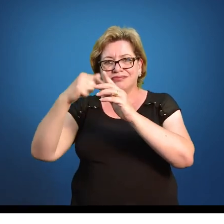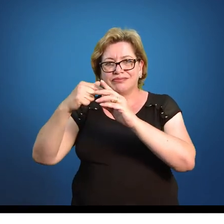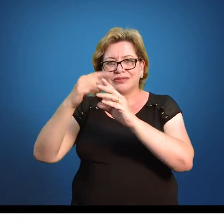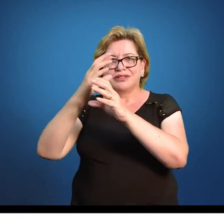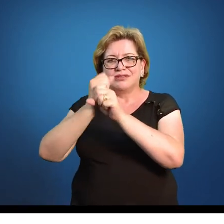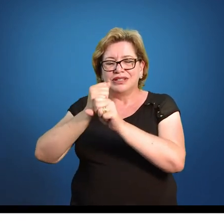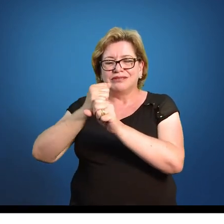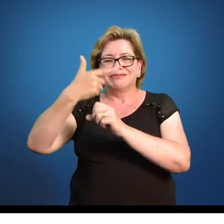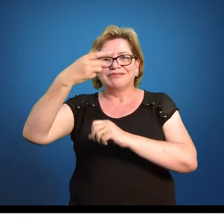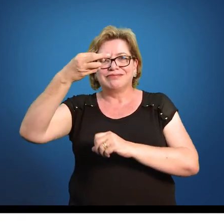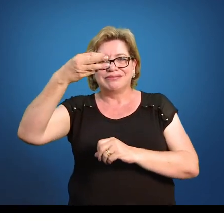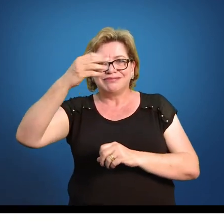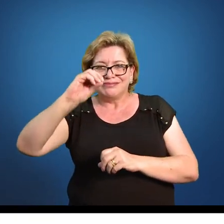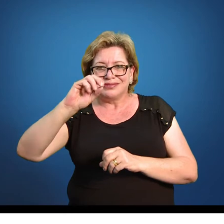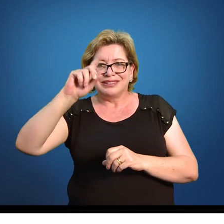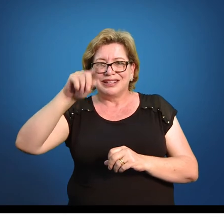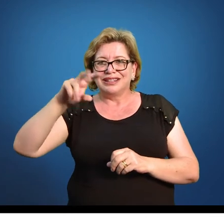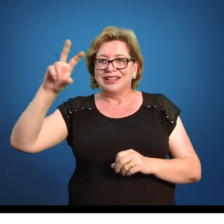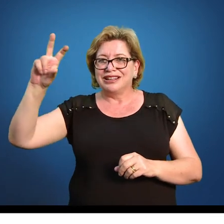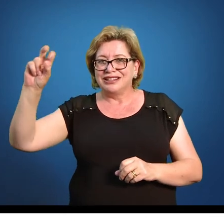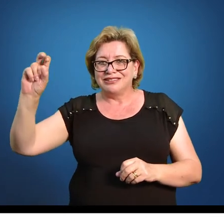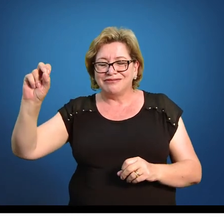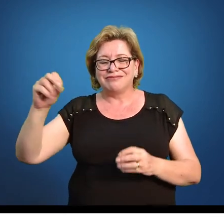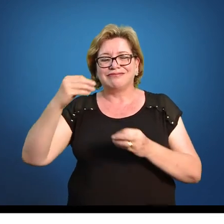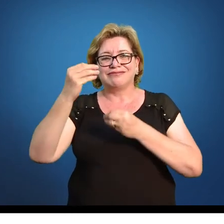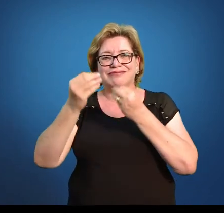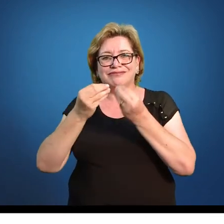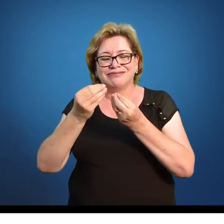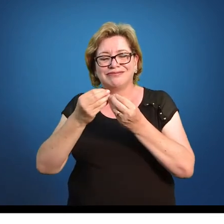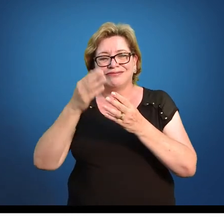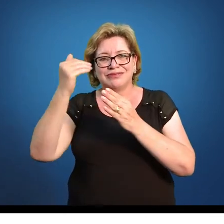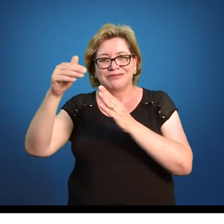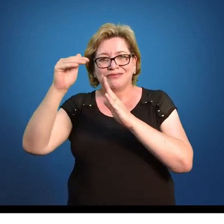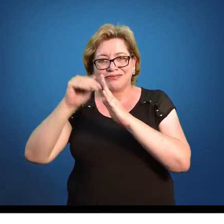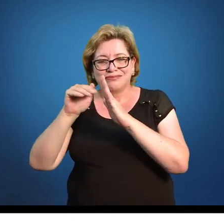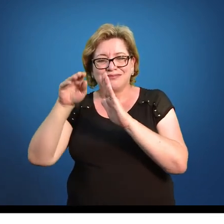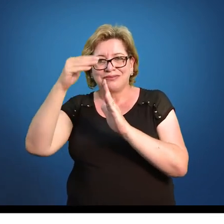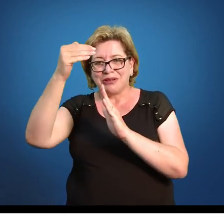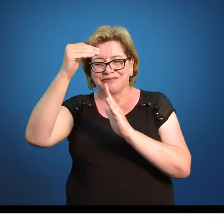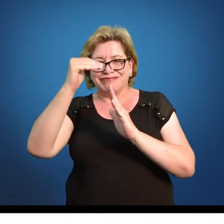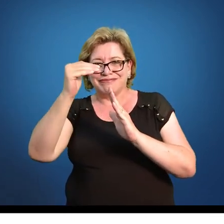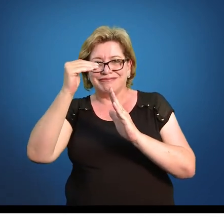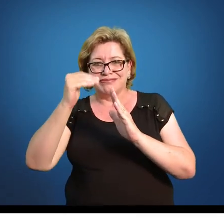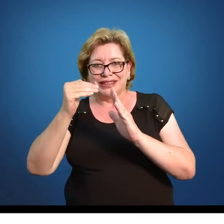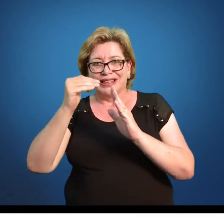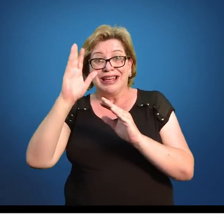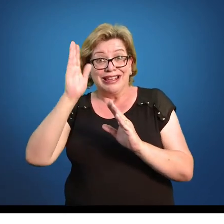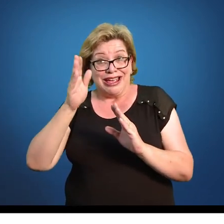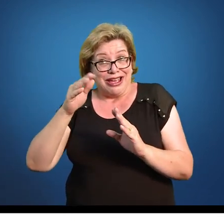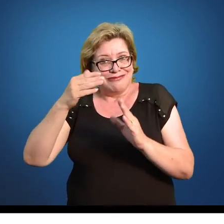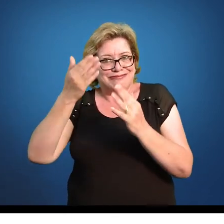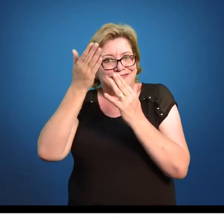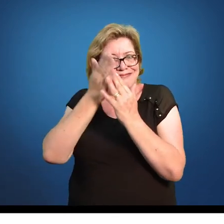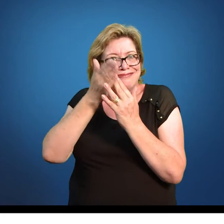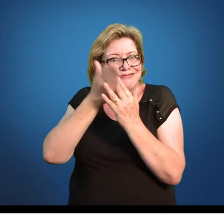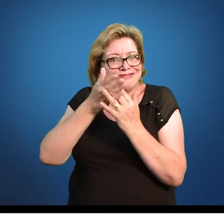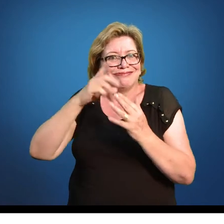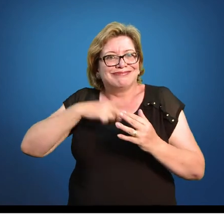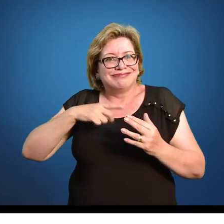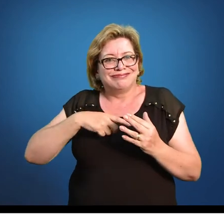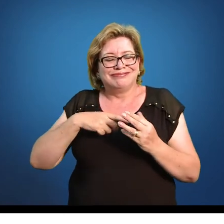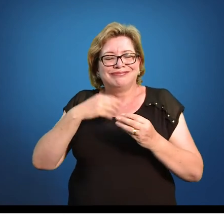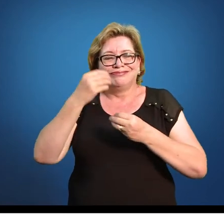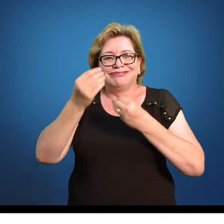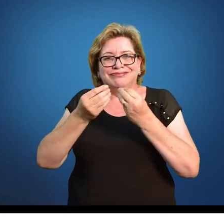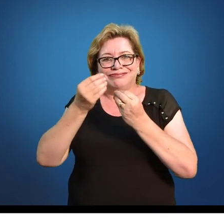20 mais 30, 50. Acho que metade dos dados já estão concentrados nas duas primeiras variáveis.